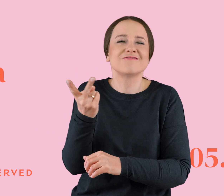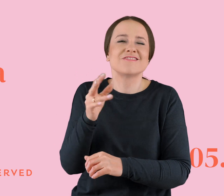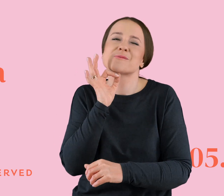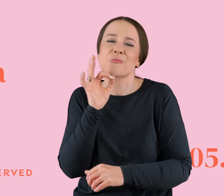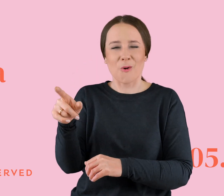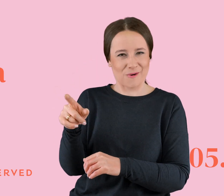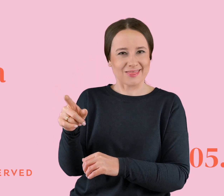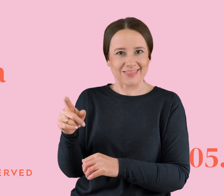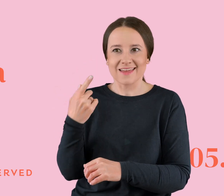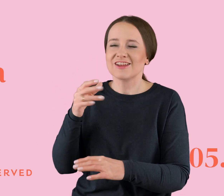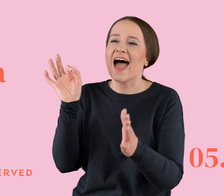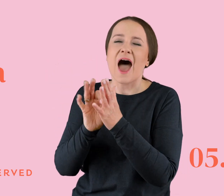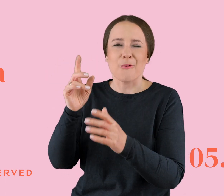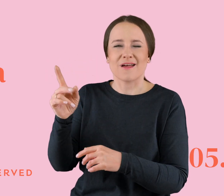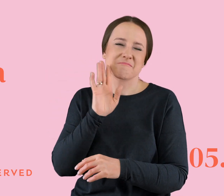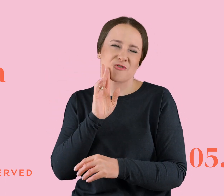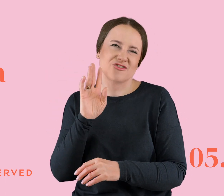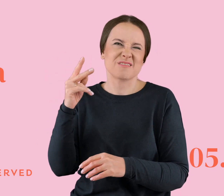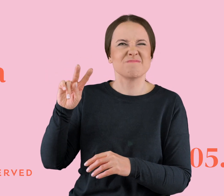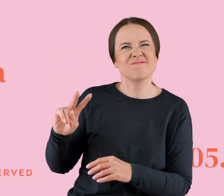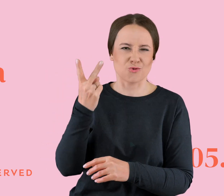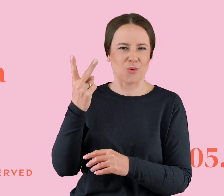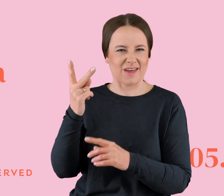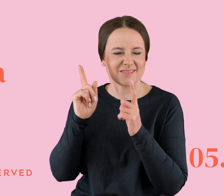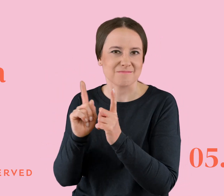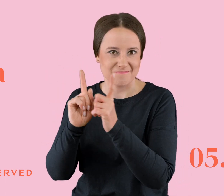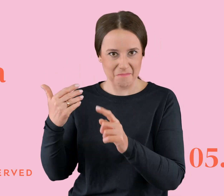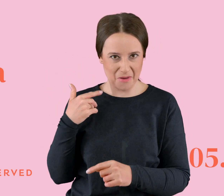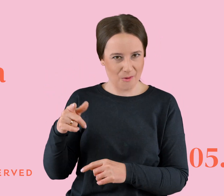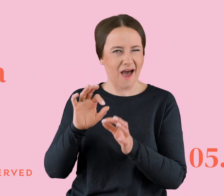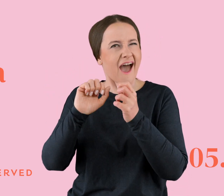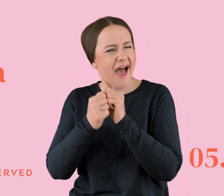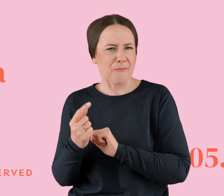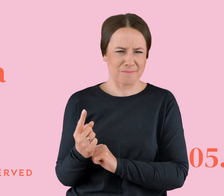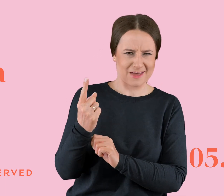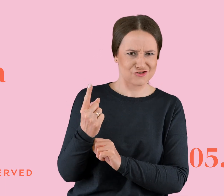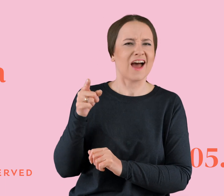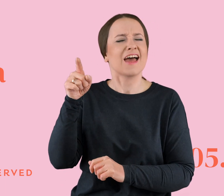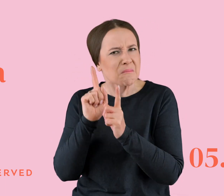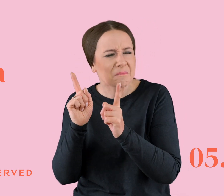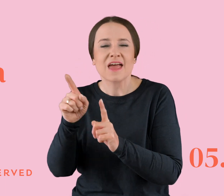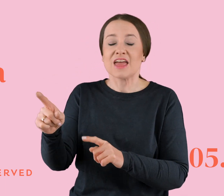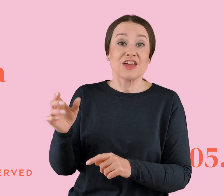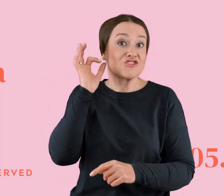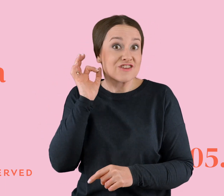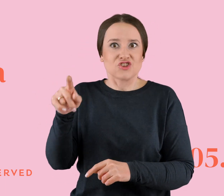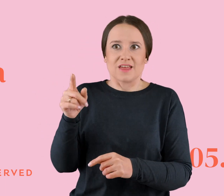spotkanie w ogóle. Może jakaś tam druga randka na przykład. Albo w ogóle pierwsza. I dziewczyna czekała na autobus i on już miał za sekundę nadjechać. Więc już